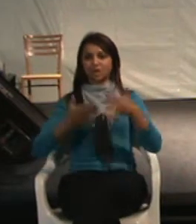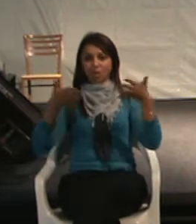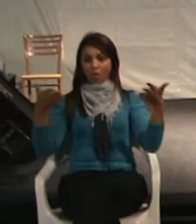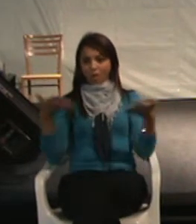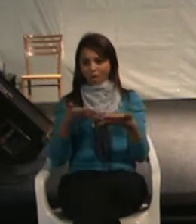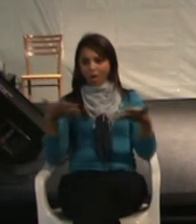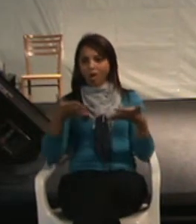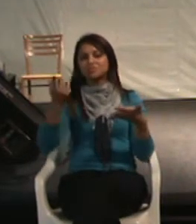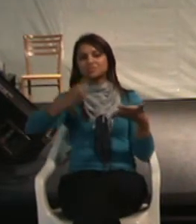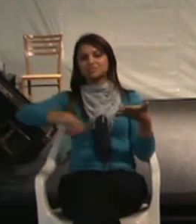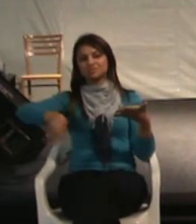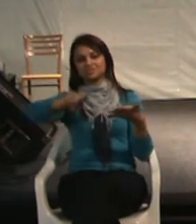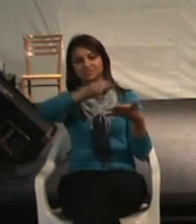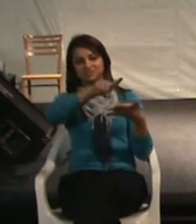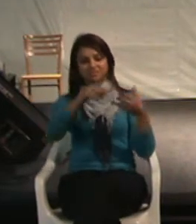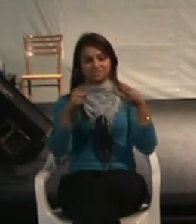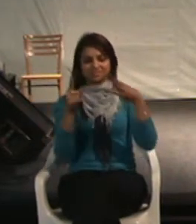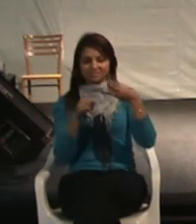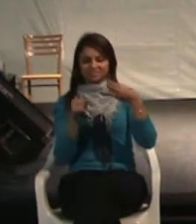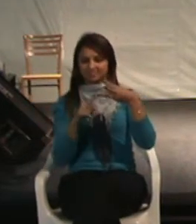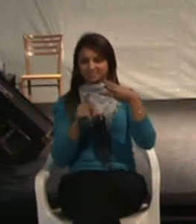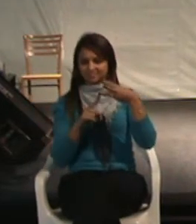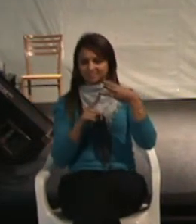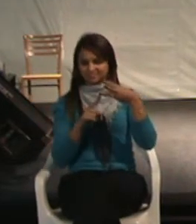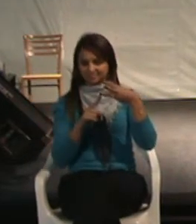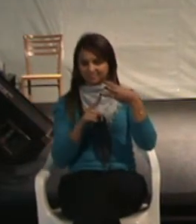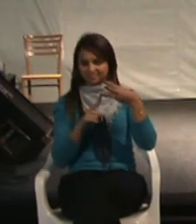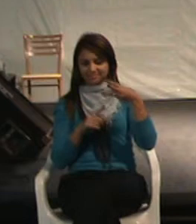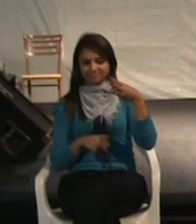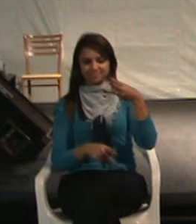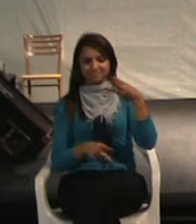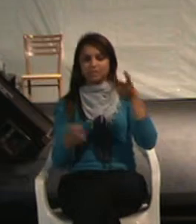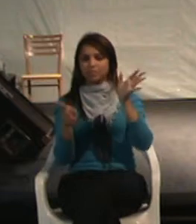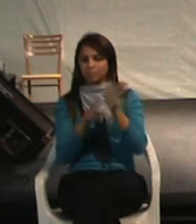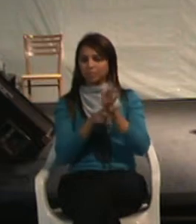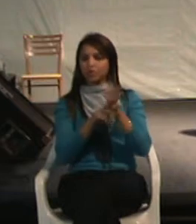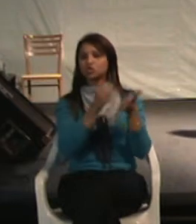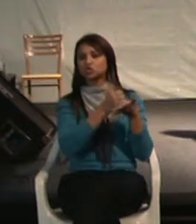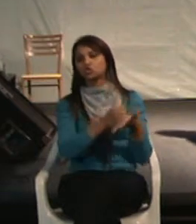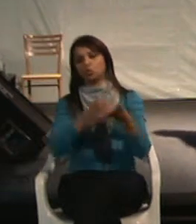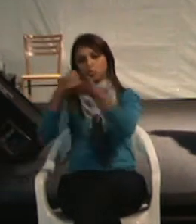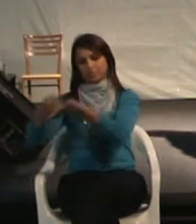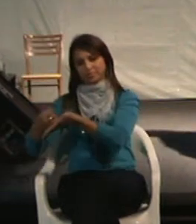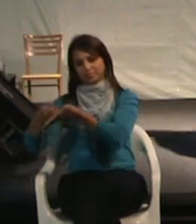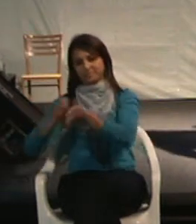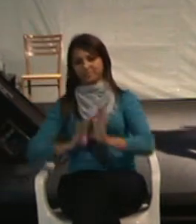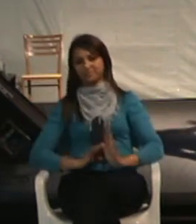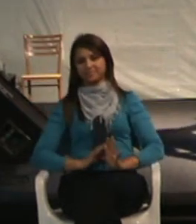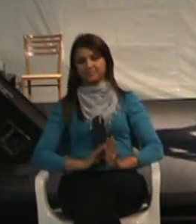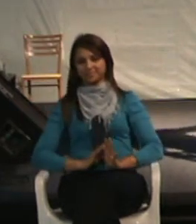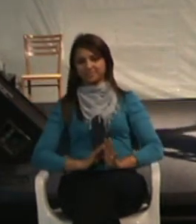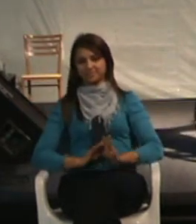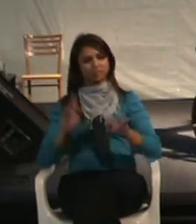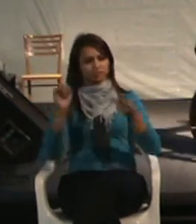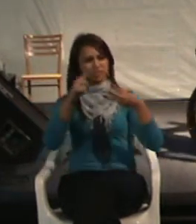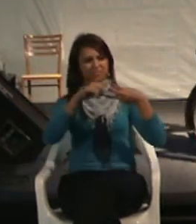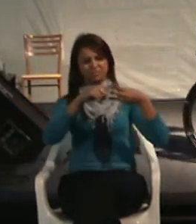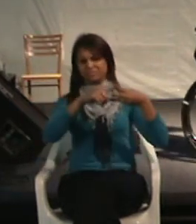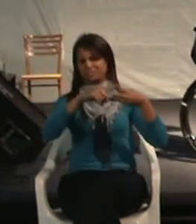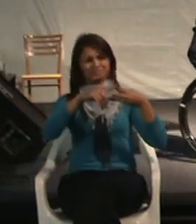nós vivemos o paradigma de suporte. Não mais